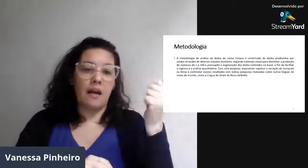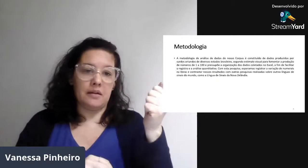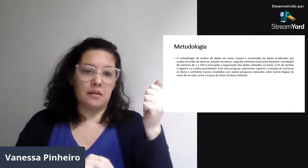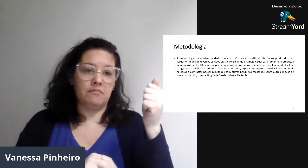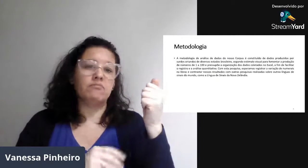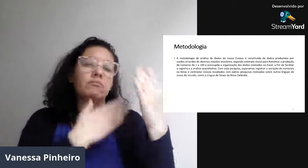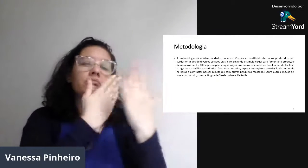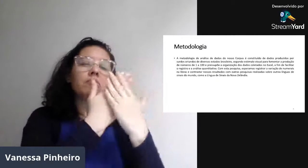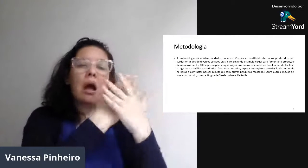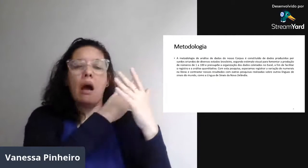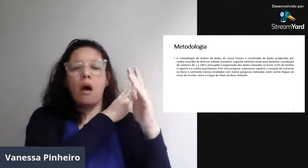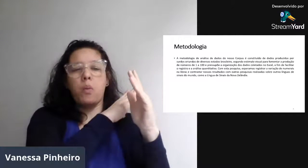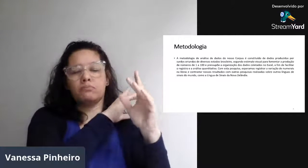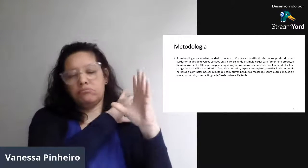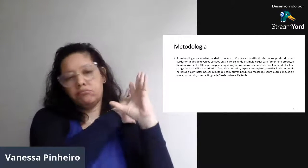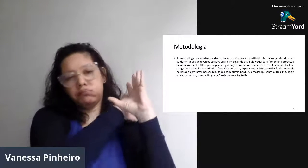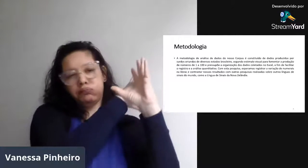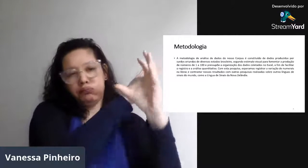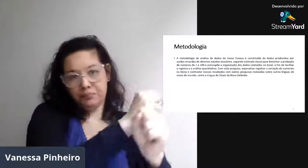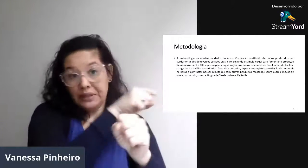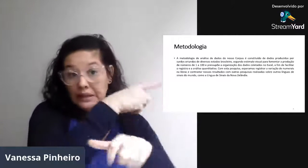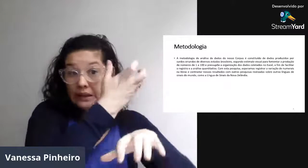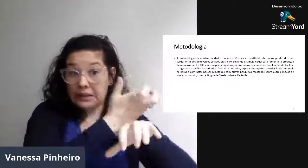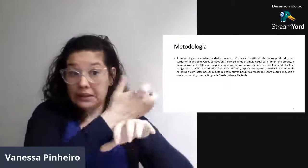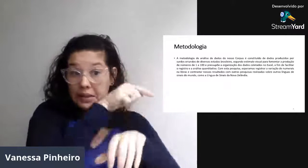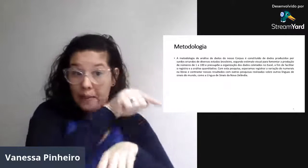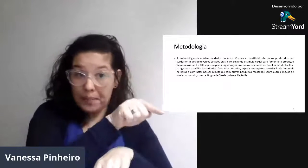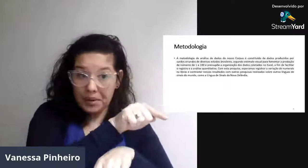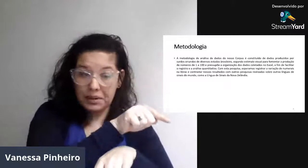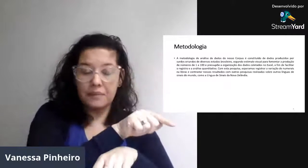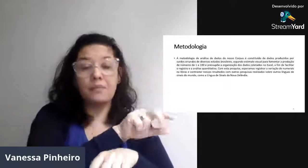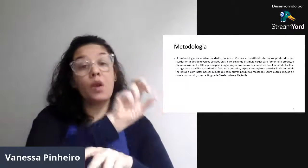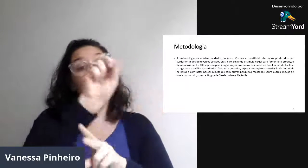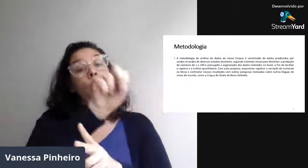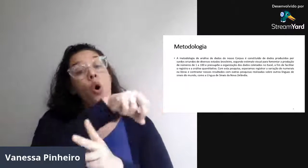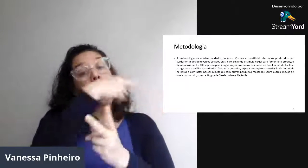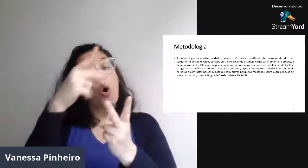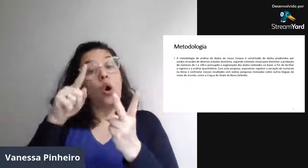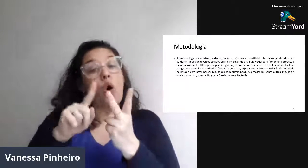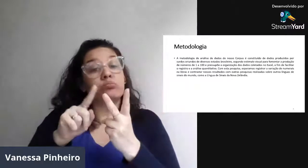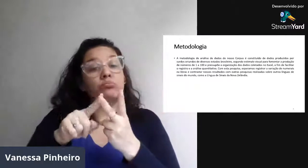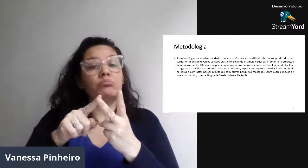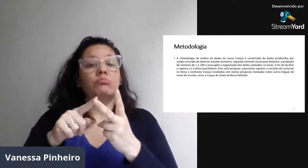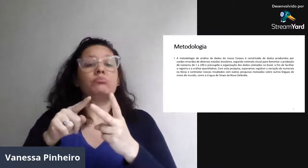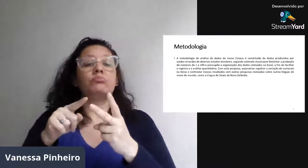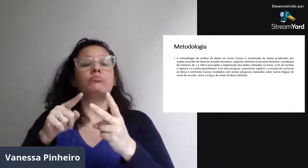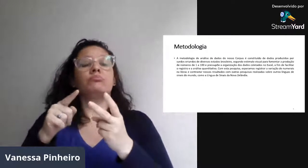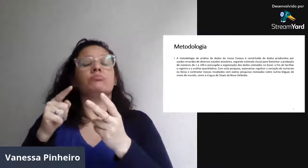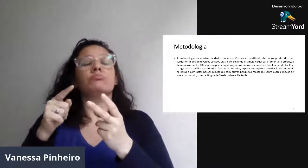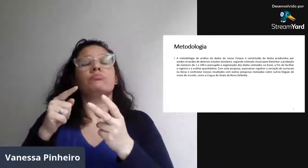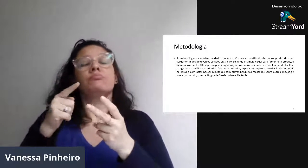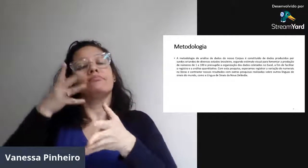A resenha, né? Tudo que foi estudado nessa disciplina. Ou...